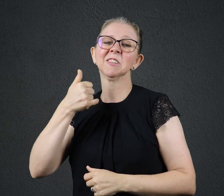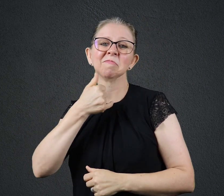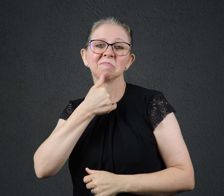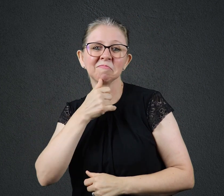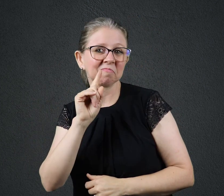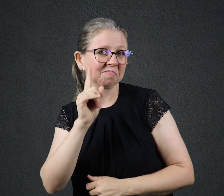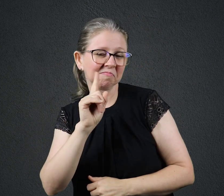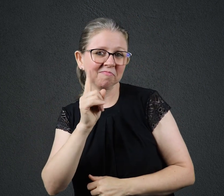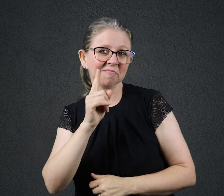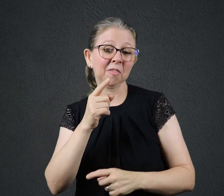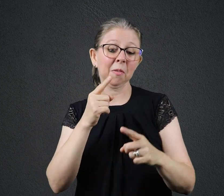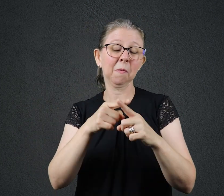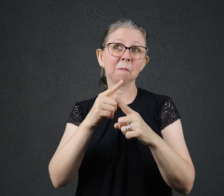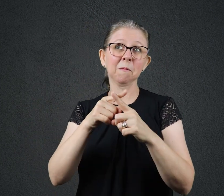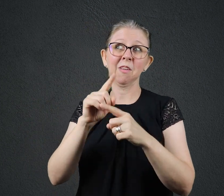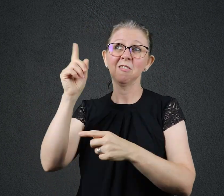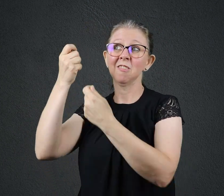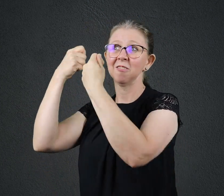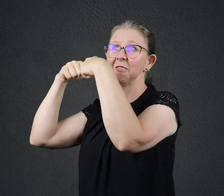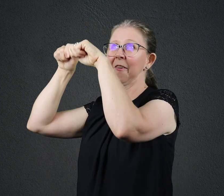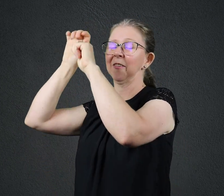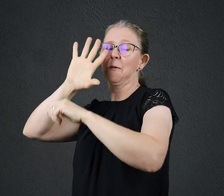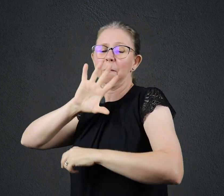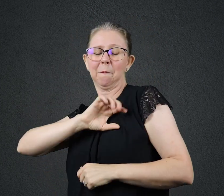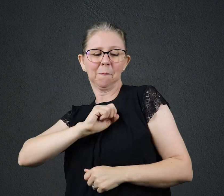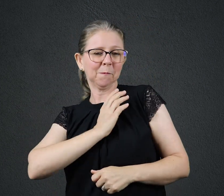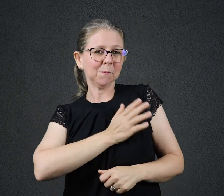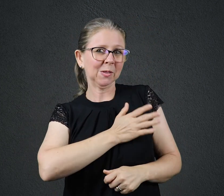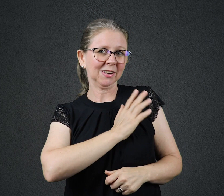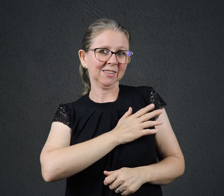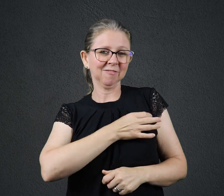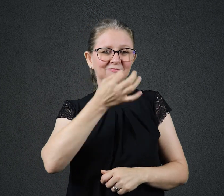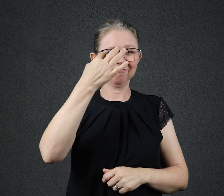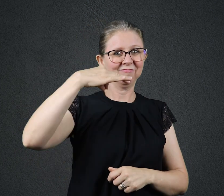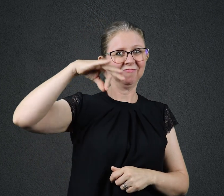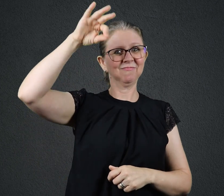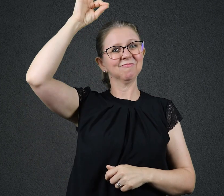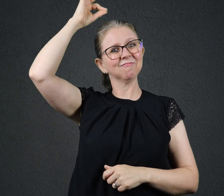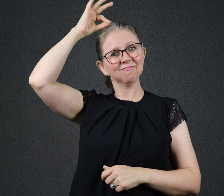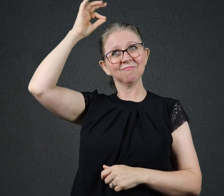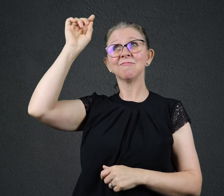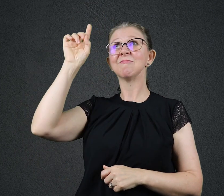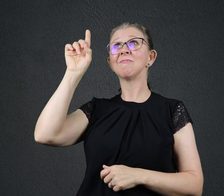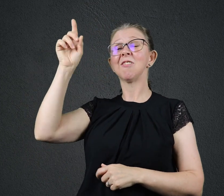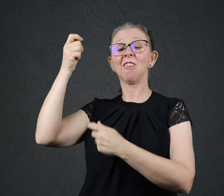CORAÇÕES POR MEIO DO ESPÍRITO SANTO QUE ELE NOS CONCEDEU ROMANOS CAPÍTULO 5